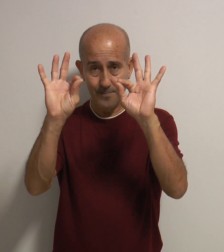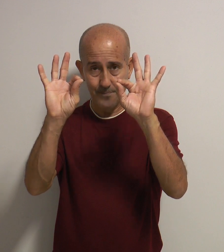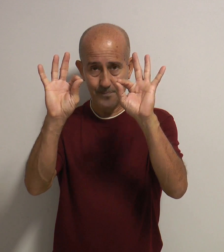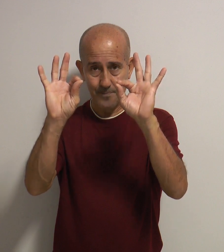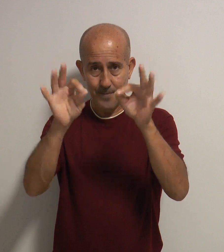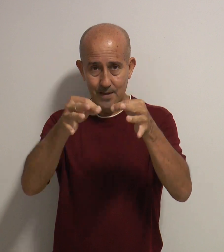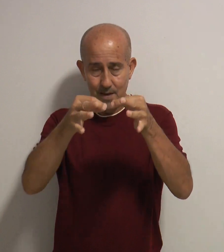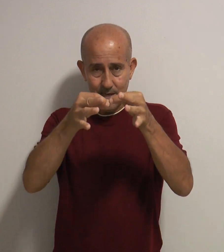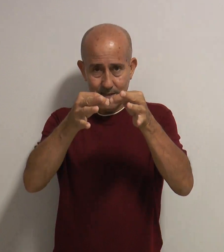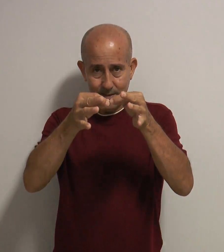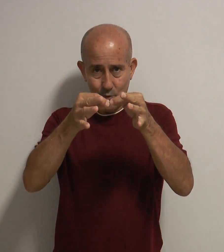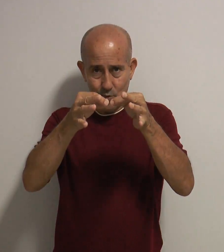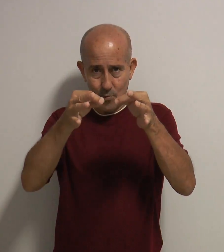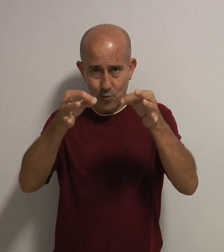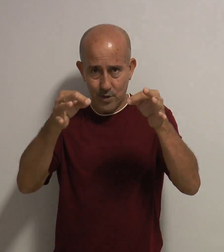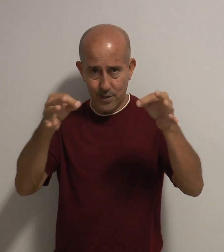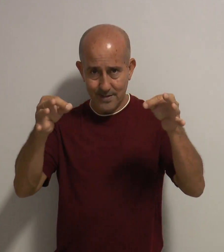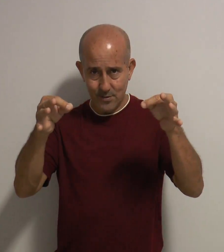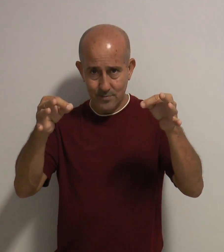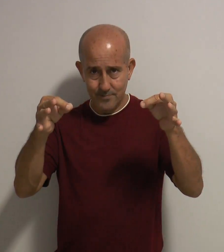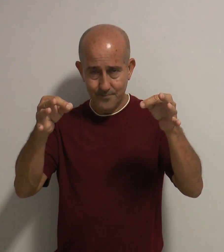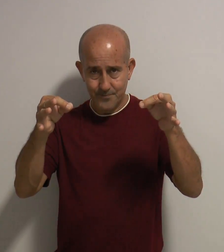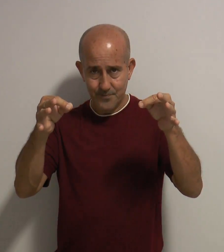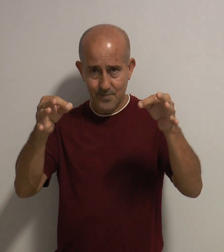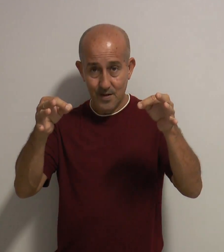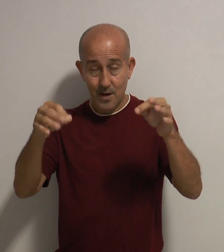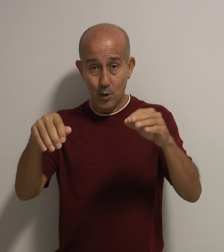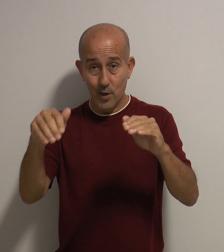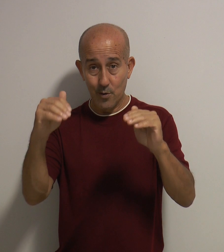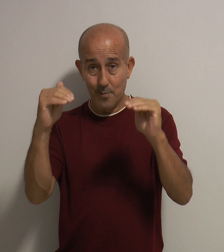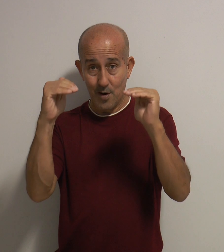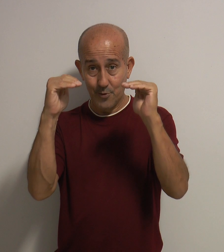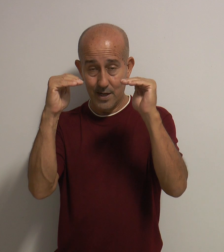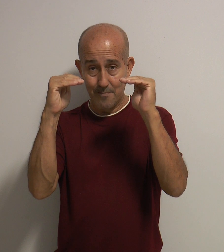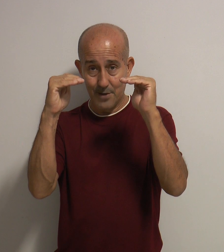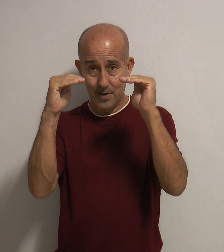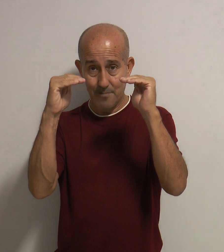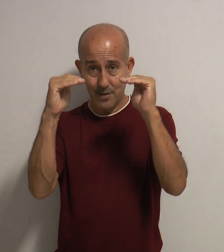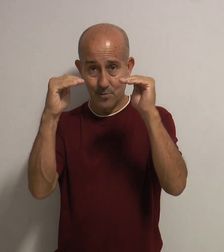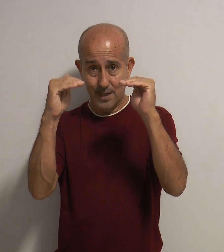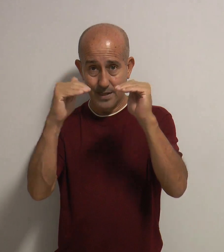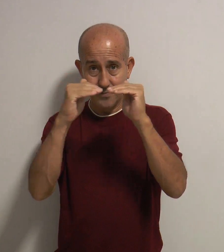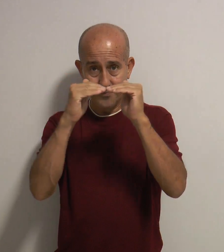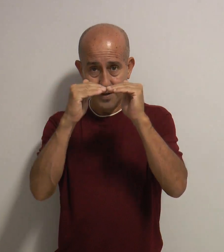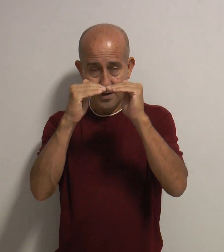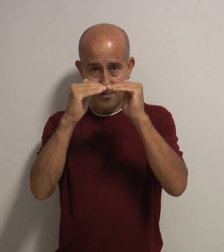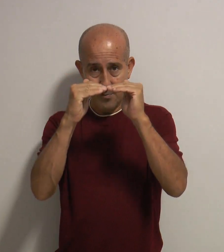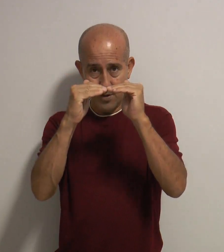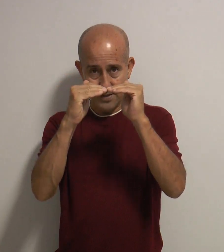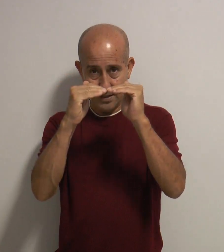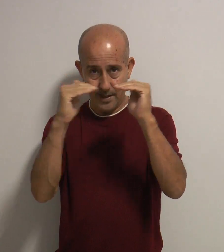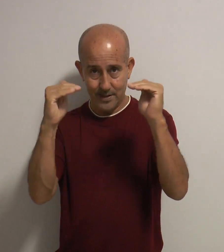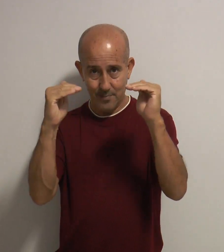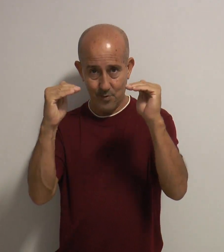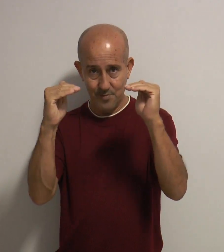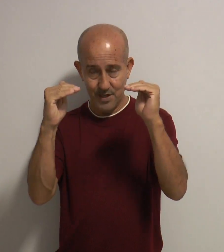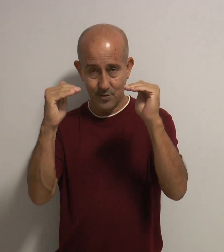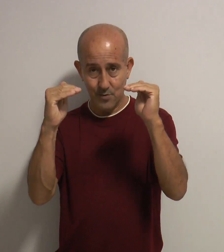y hacemos como una oración. Luego vamos a poner las manos en B doblada. Vamos a hacer este movimiento.